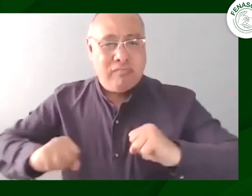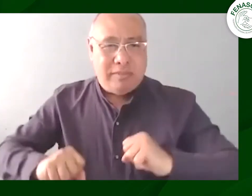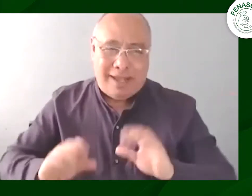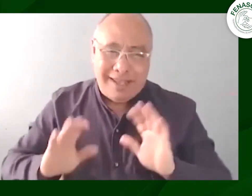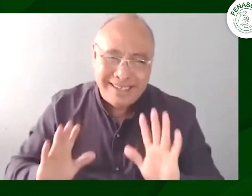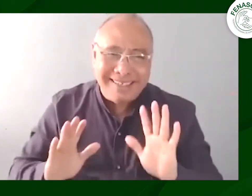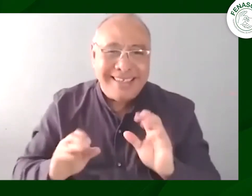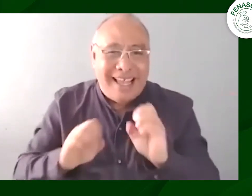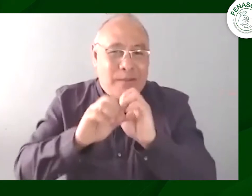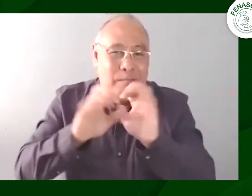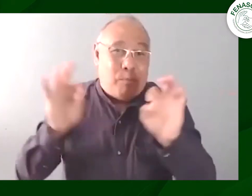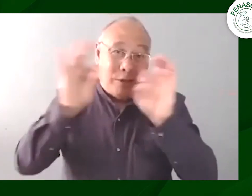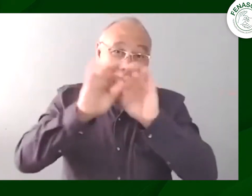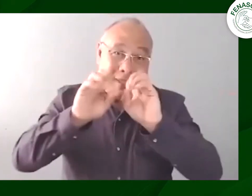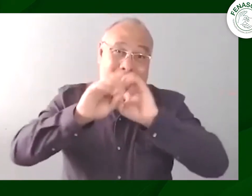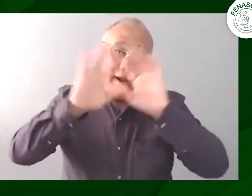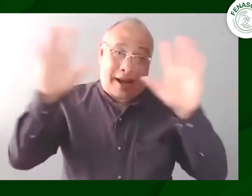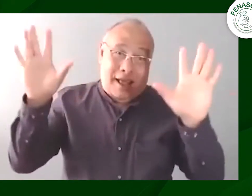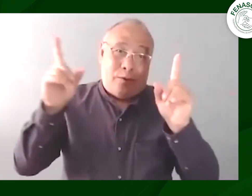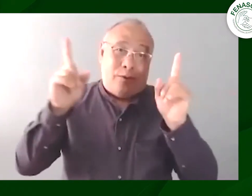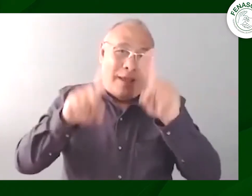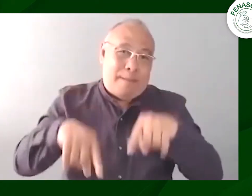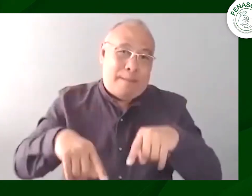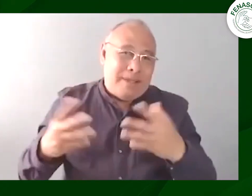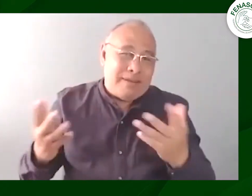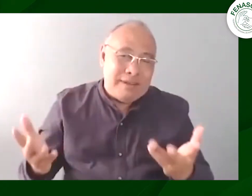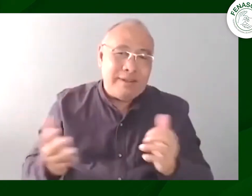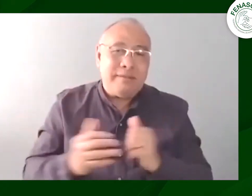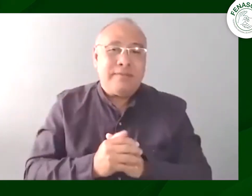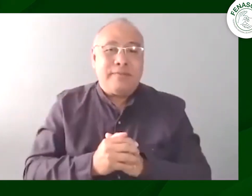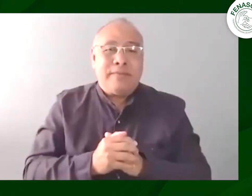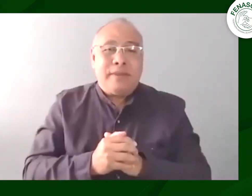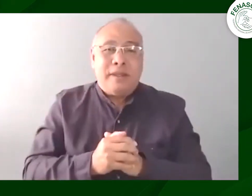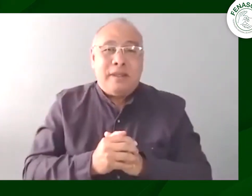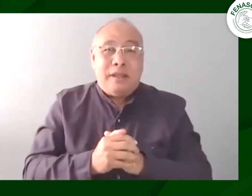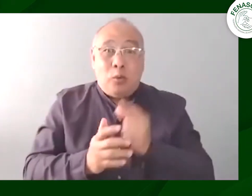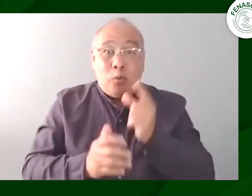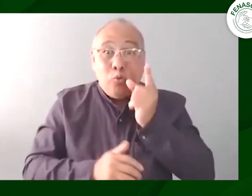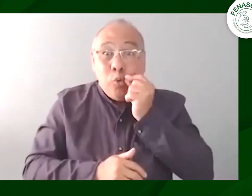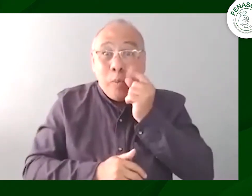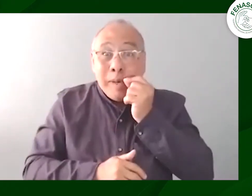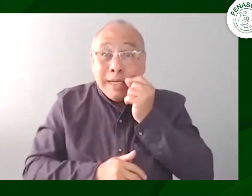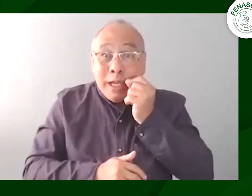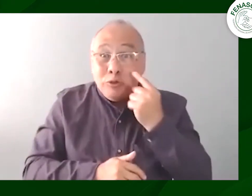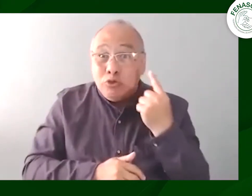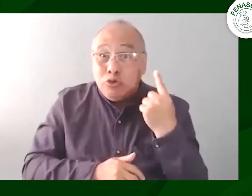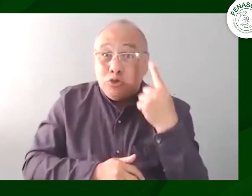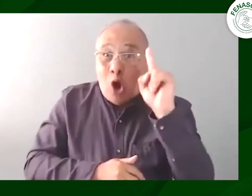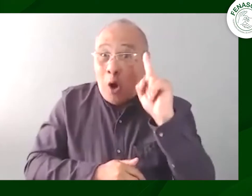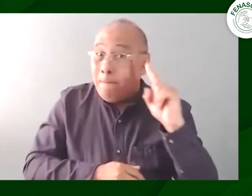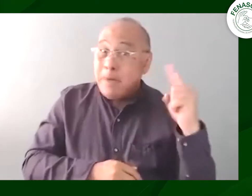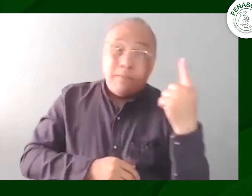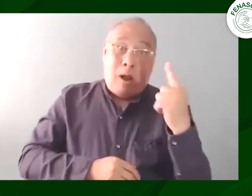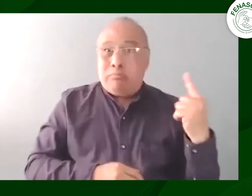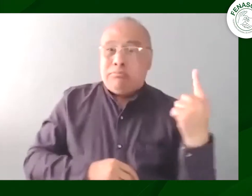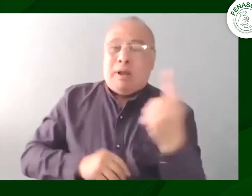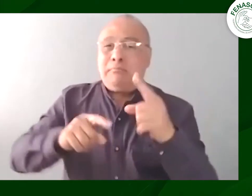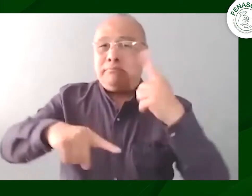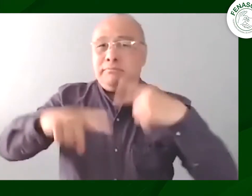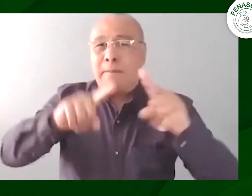y la primera persona fue él fue él quien empezó a hacer esta incidencia y por qué lo obviaron